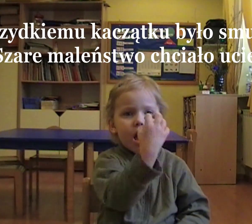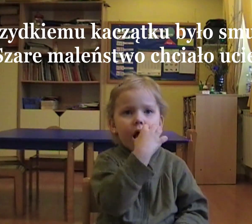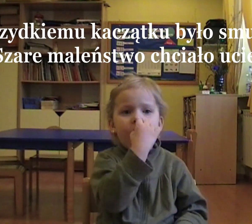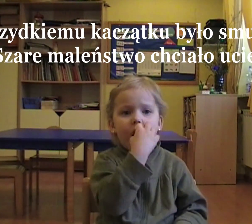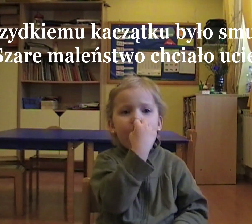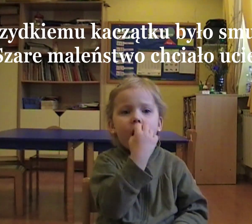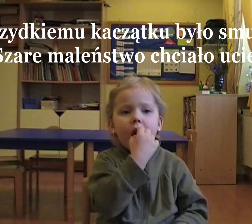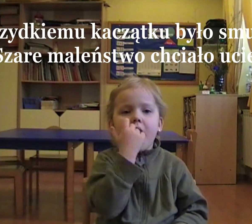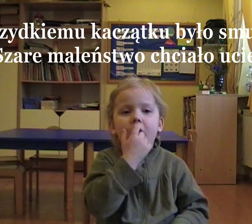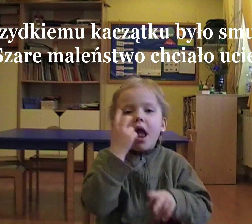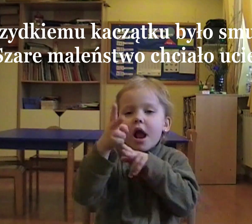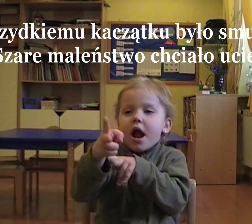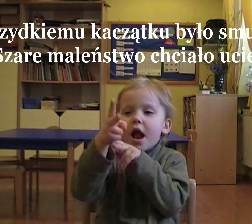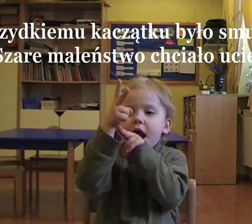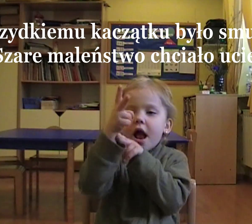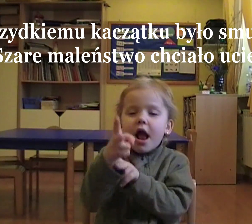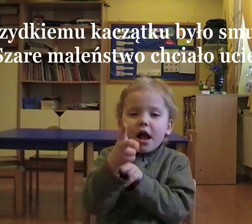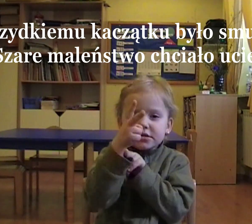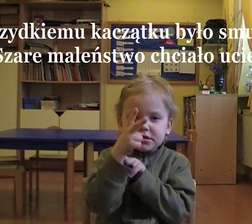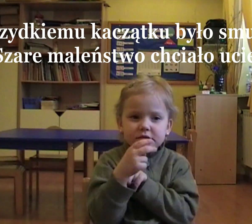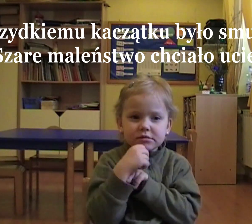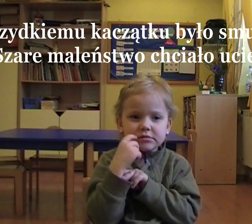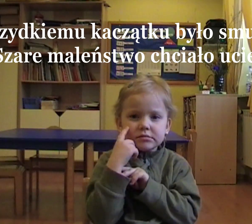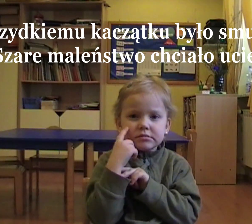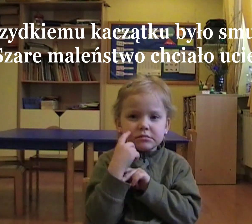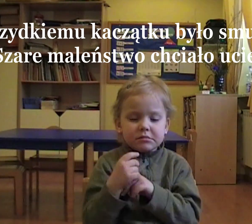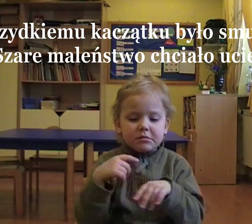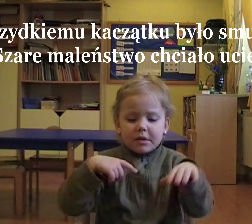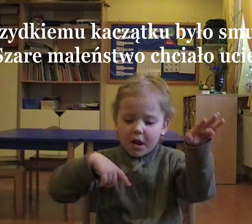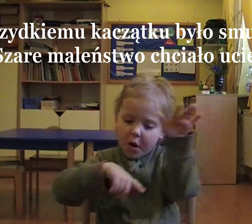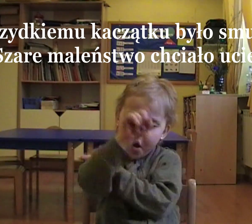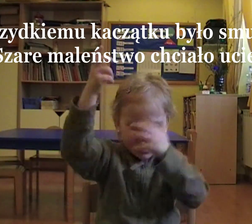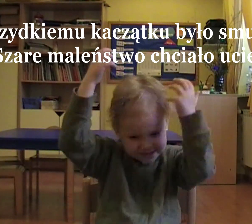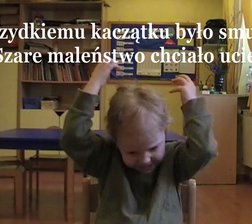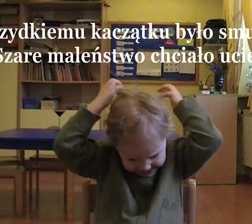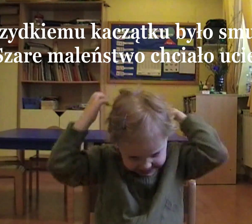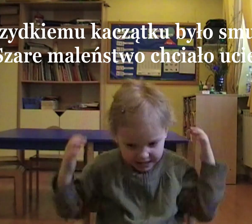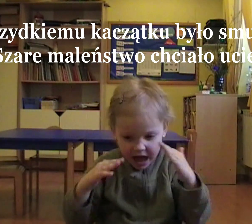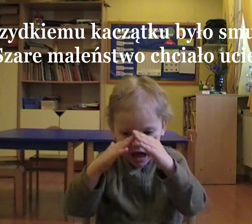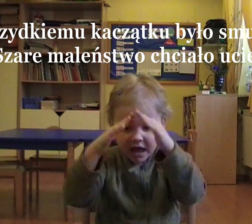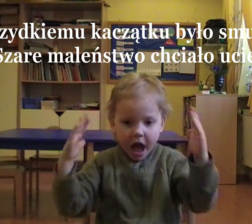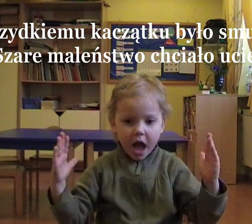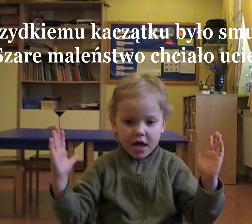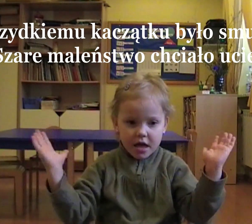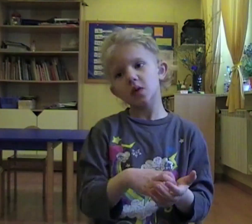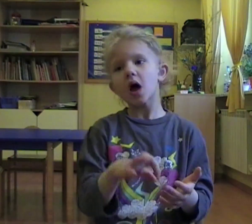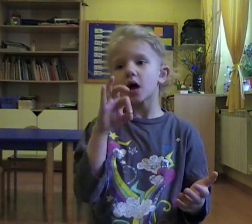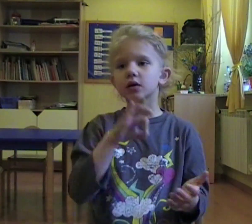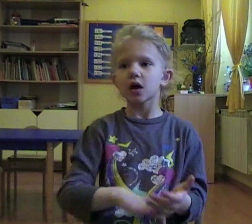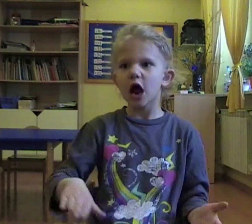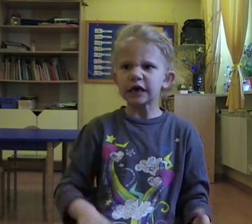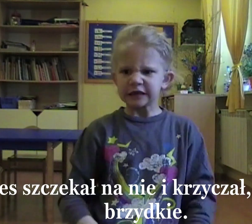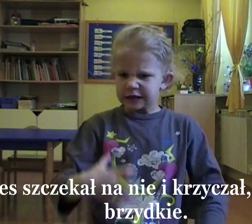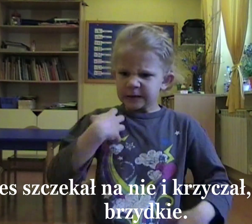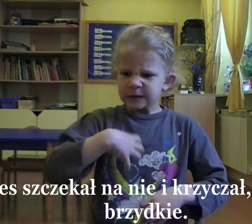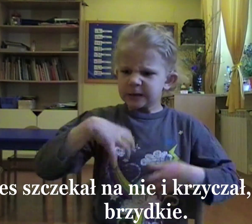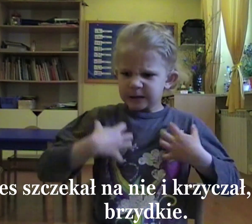Brzydkiemu kaczątku było mutno. Szare maleństwo chciało uciec.